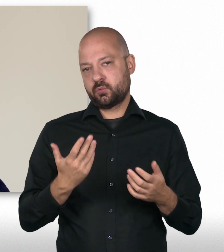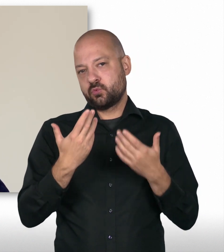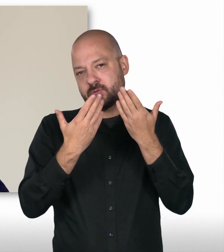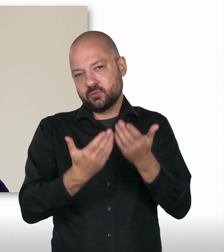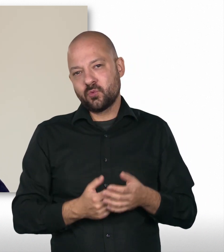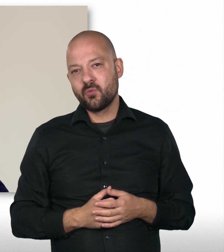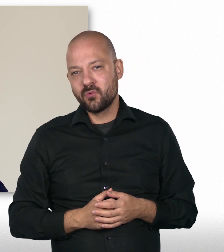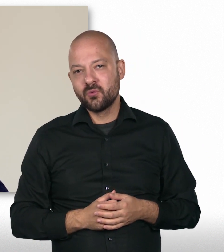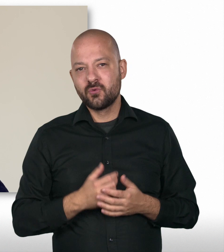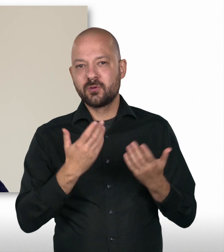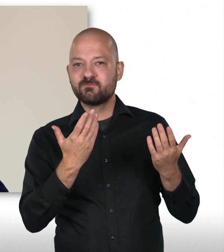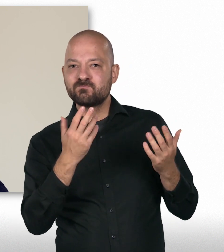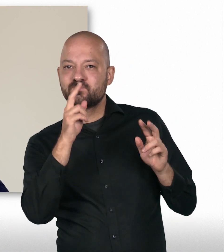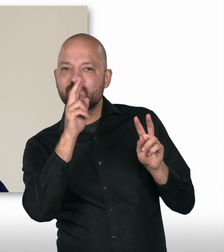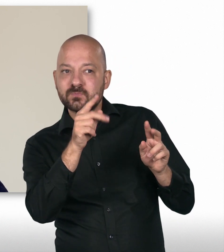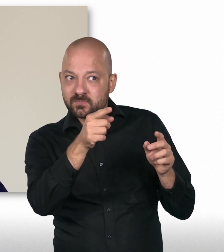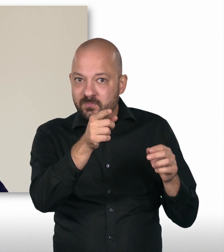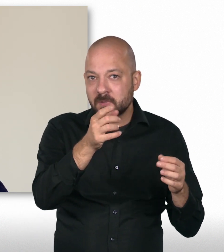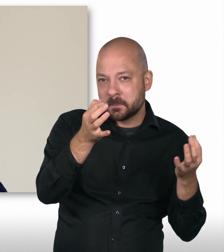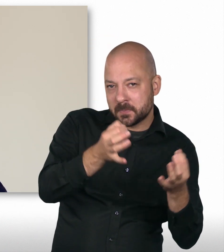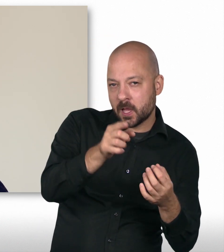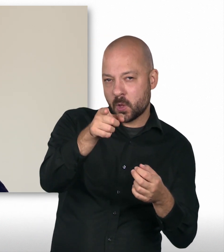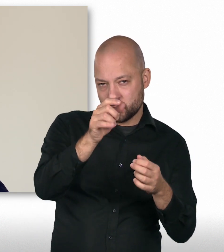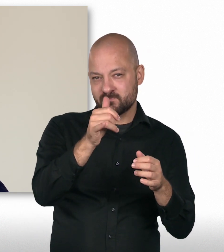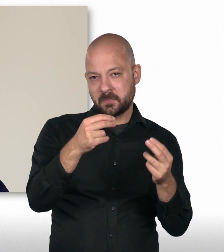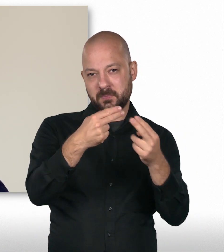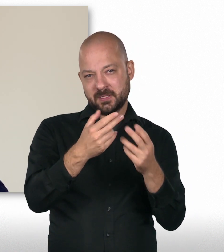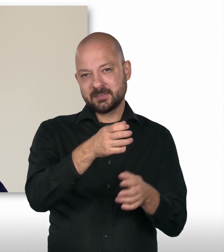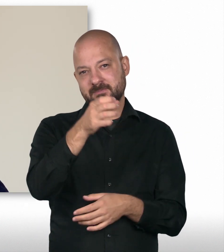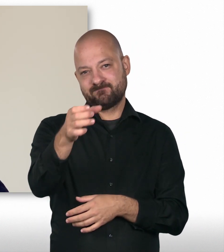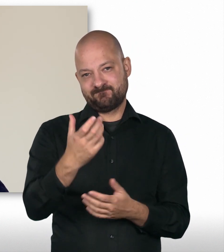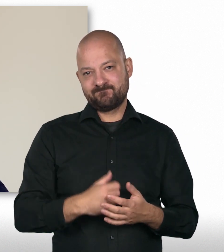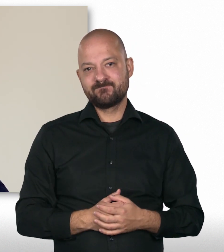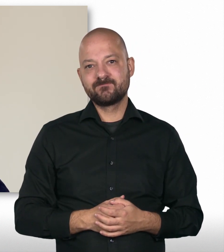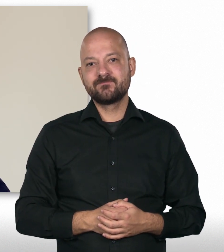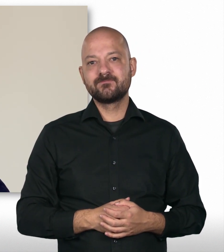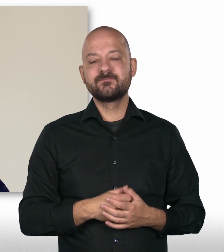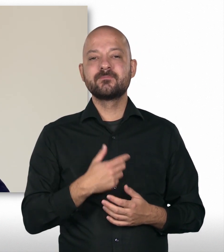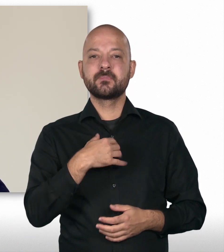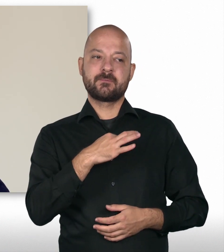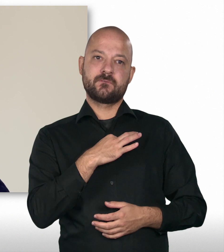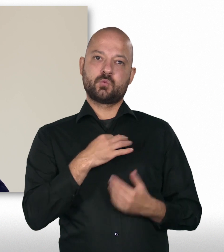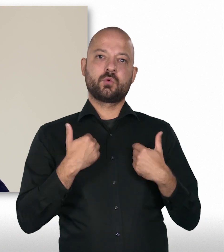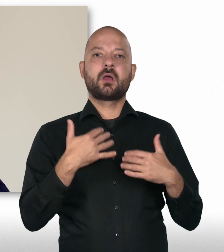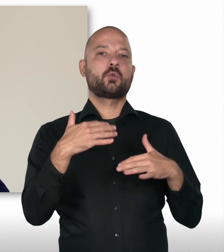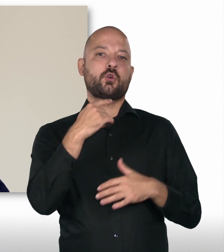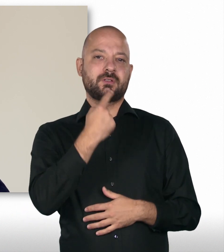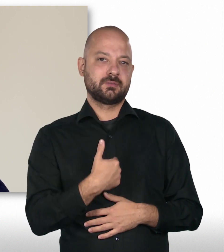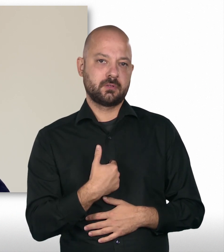steht da immer im Fokus und wird dich dann dahin versetzen, wo du gebraucht wirst. Genau, für mich persönlich kann ich das noch nicht